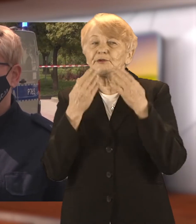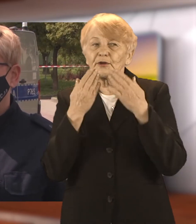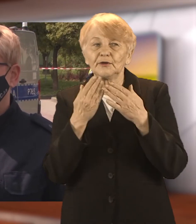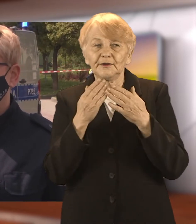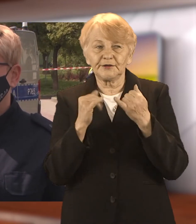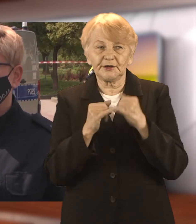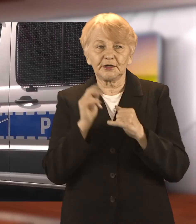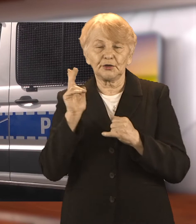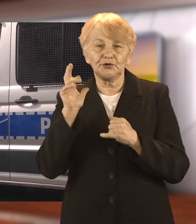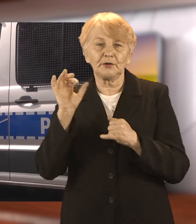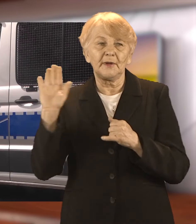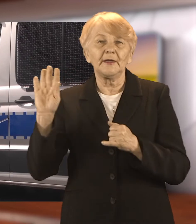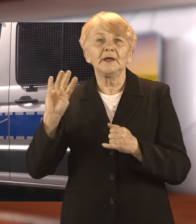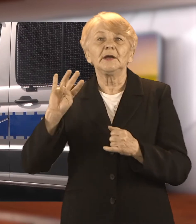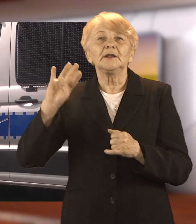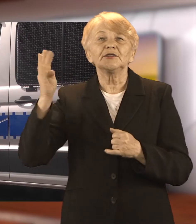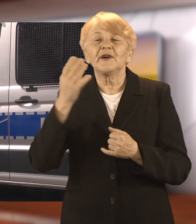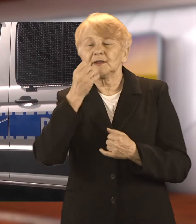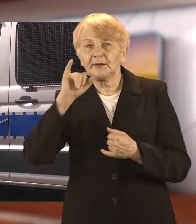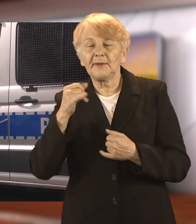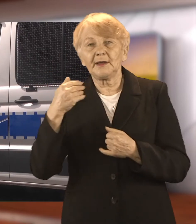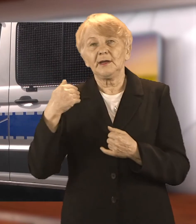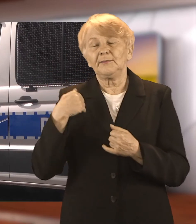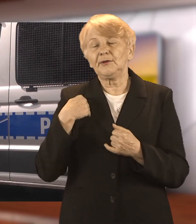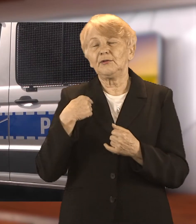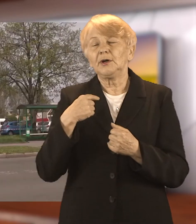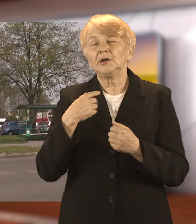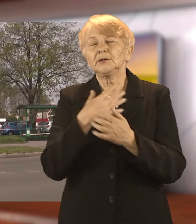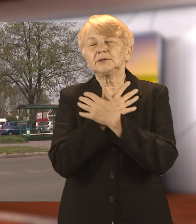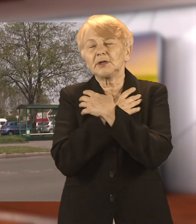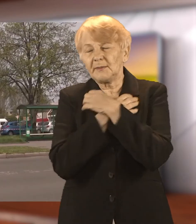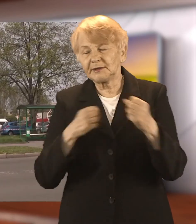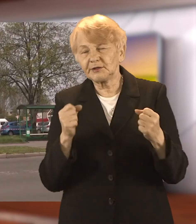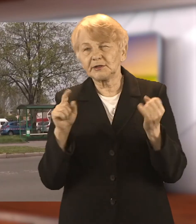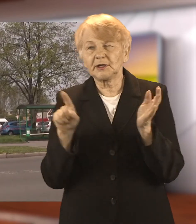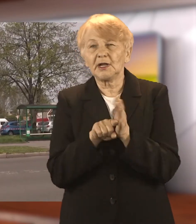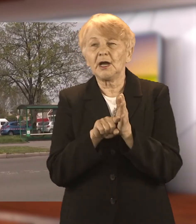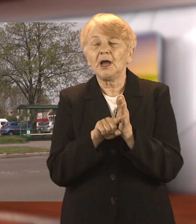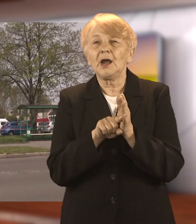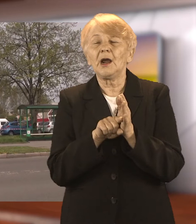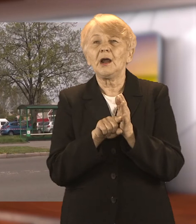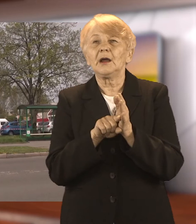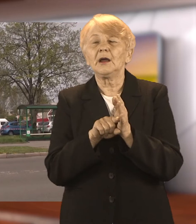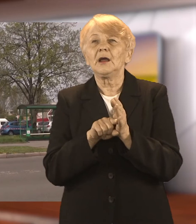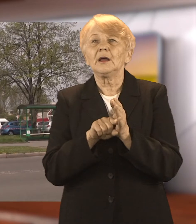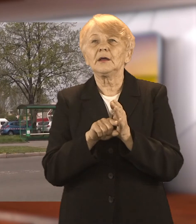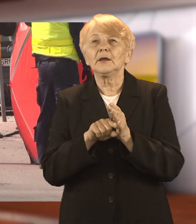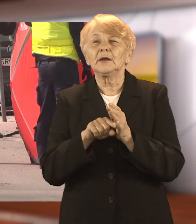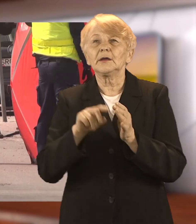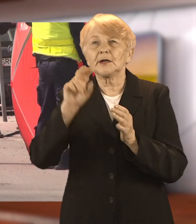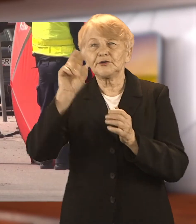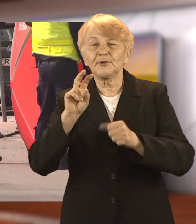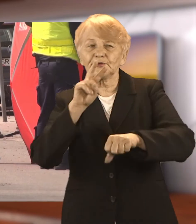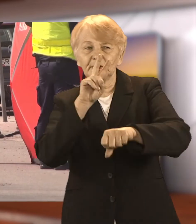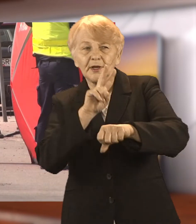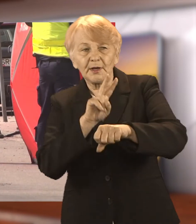traumatyczne dla nich wydarzenie. Poranek 4 maja okazał się wyjątkowo tragicznym dla lokalnego środowiska policyjnego. Przyjaciołom,